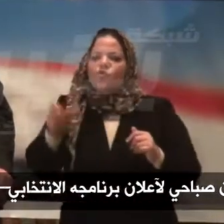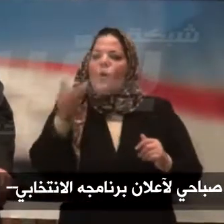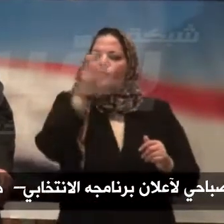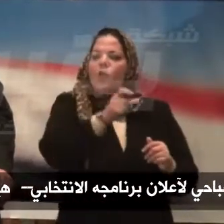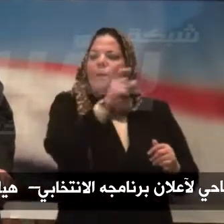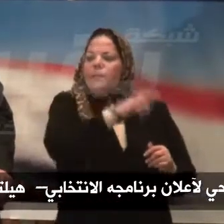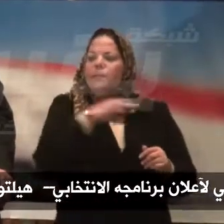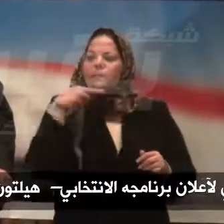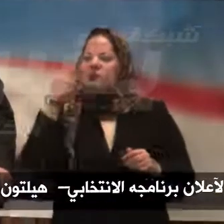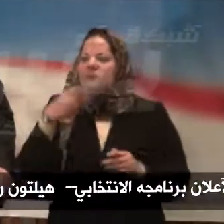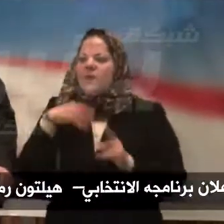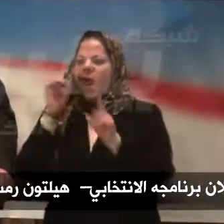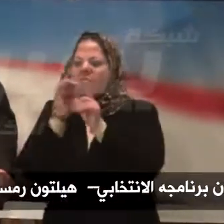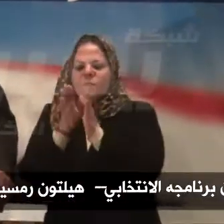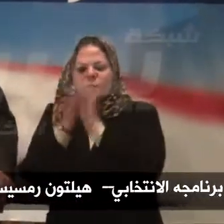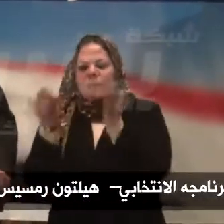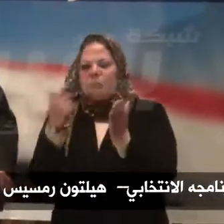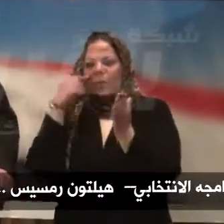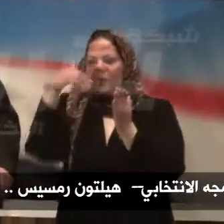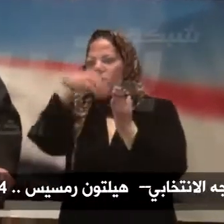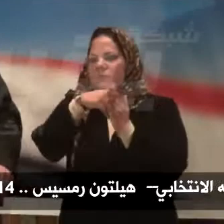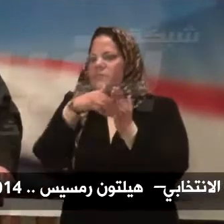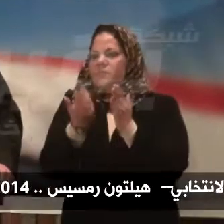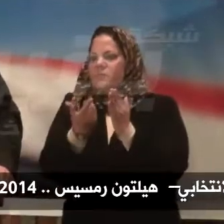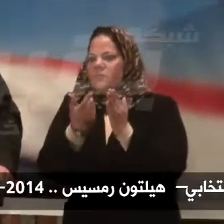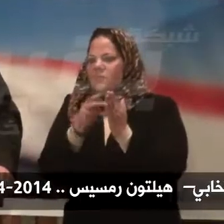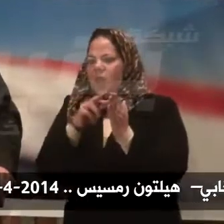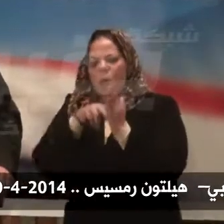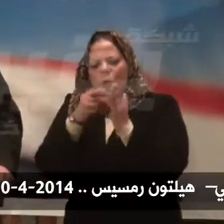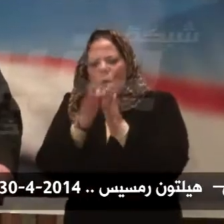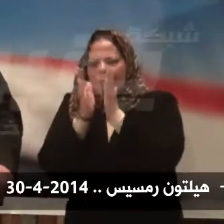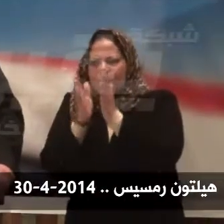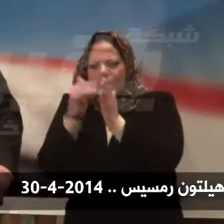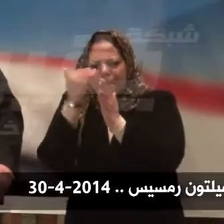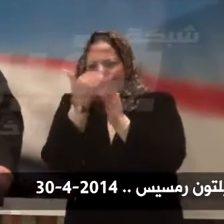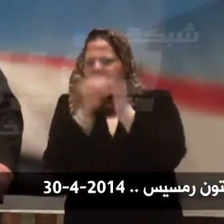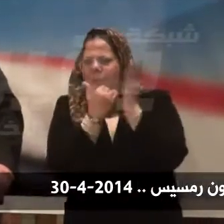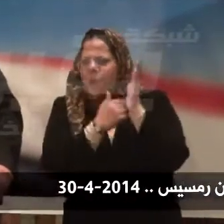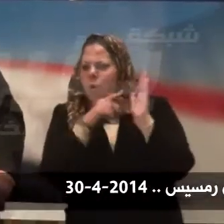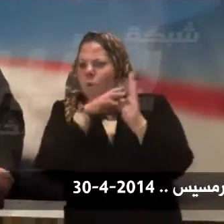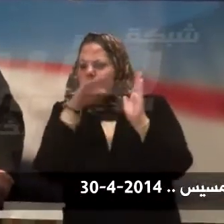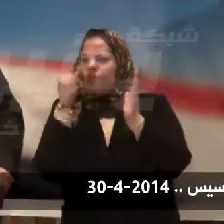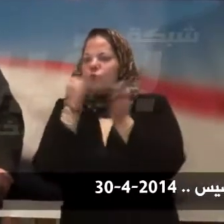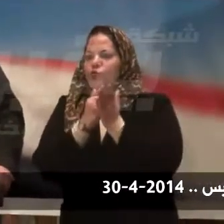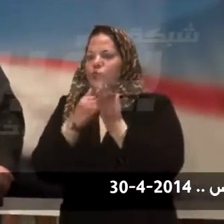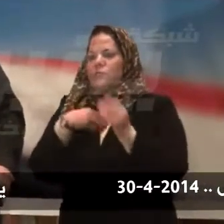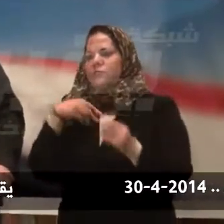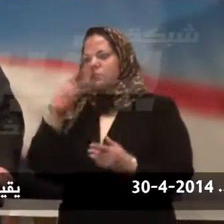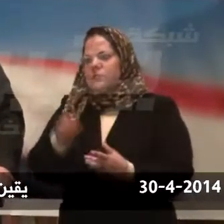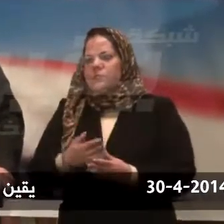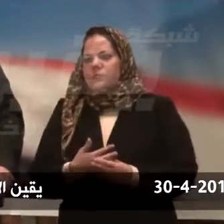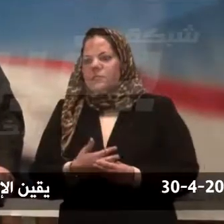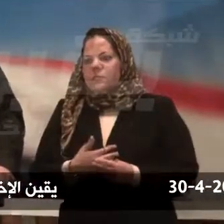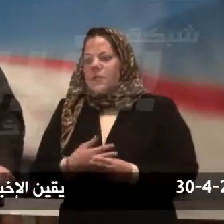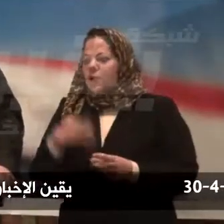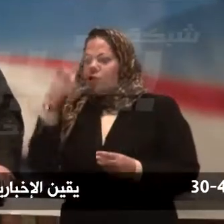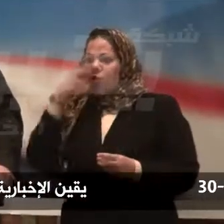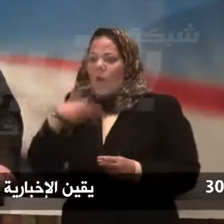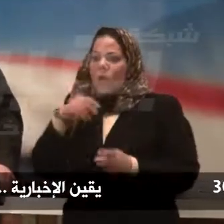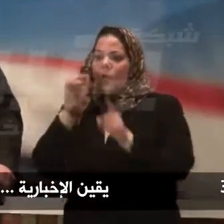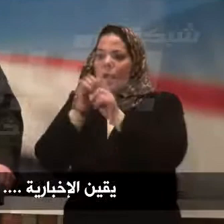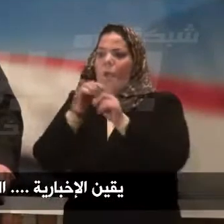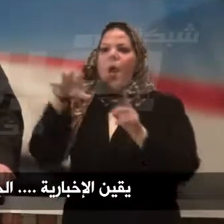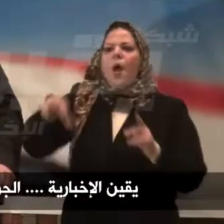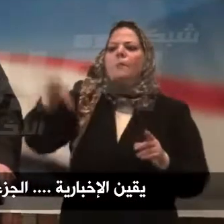نضعها في هذا البرنامج في دولة في الدولة النجحة